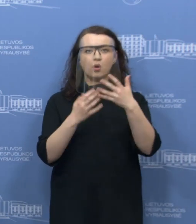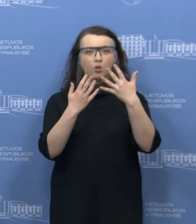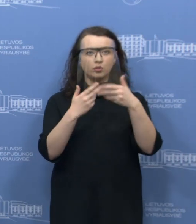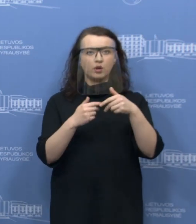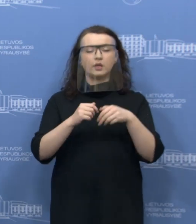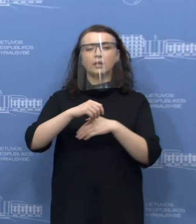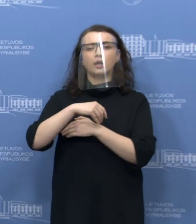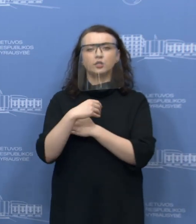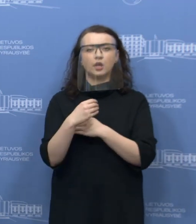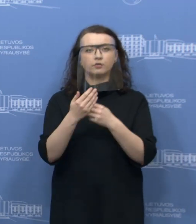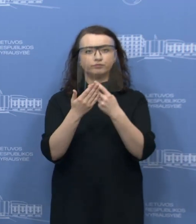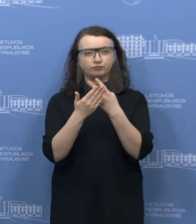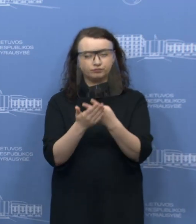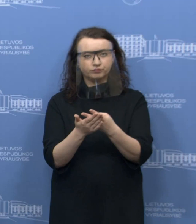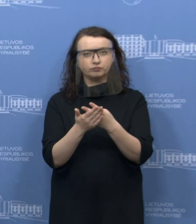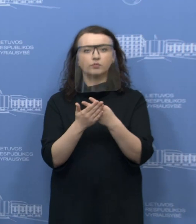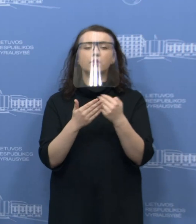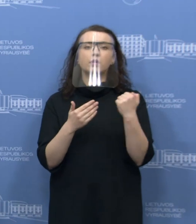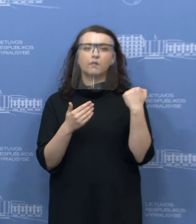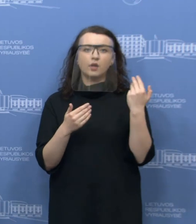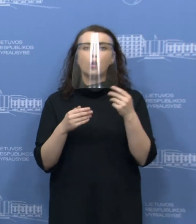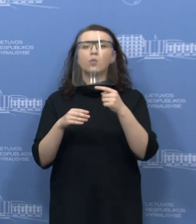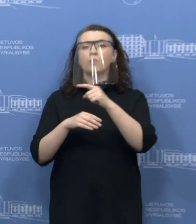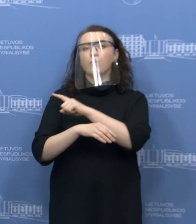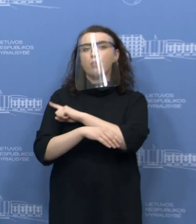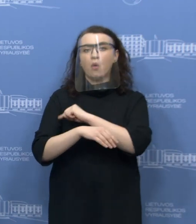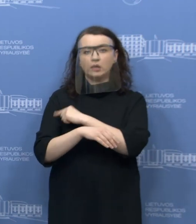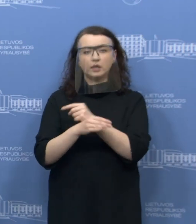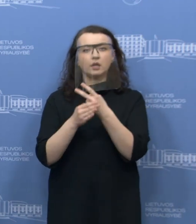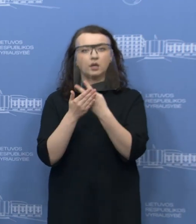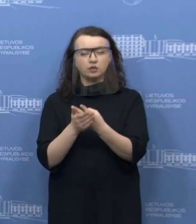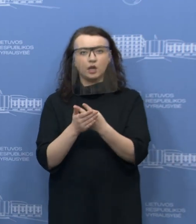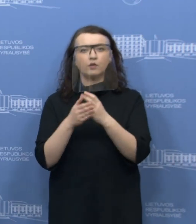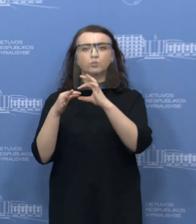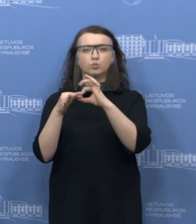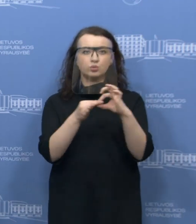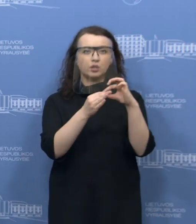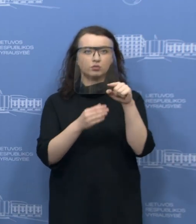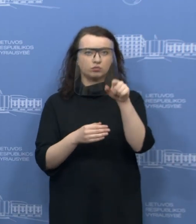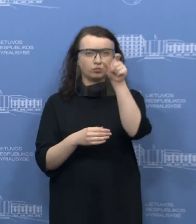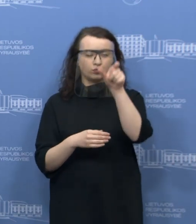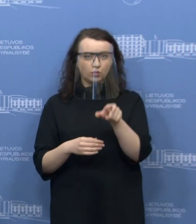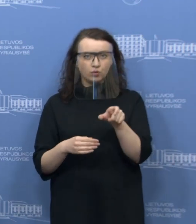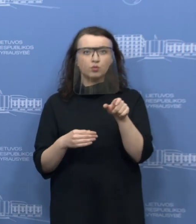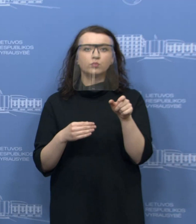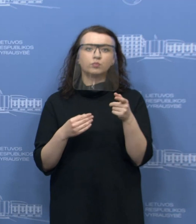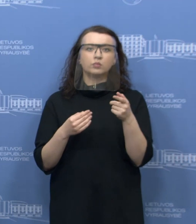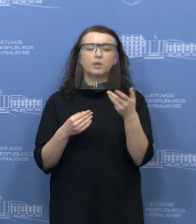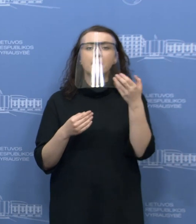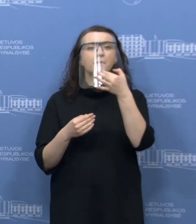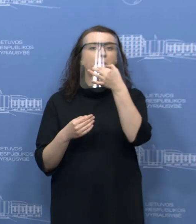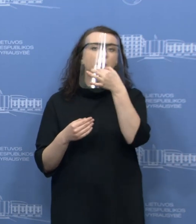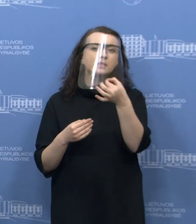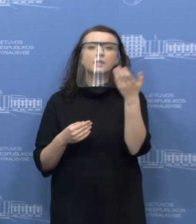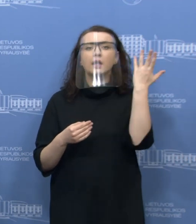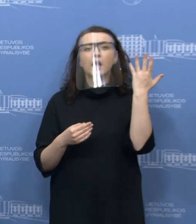karščiavimo klinika susisieks su jumis, jeigu jūs kreipiatėsi savo šeimos gydytojo dėl tam tikrų ligos simptomų.